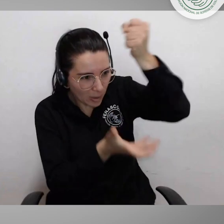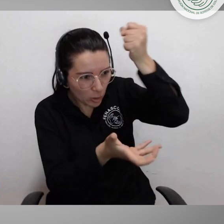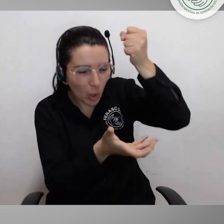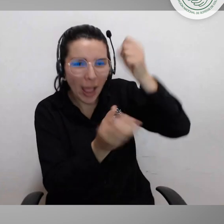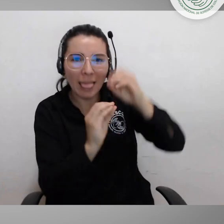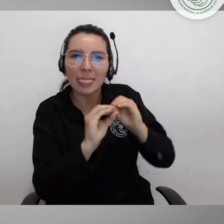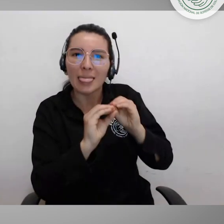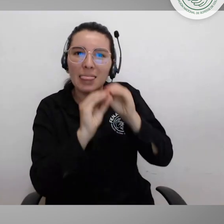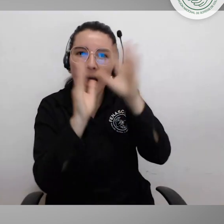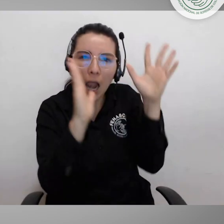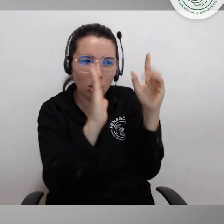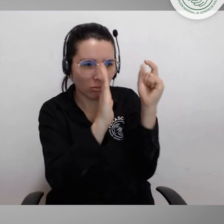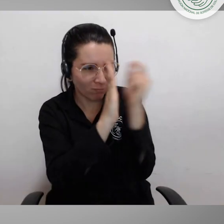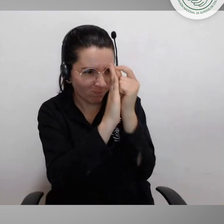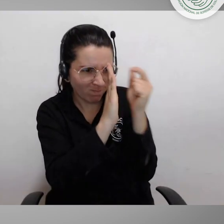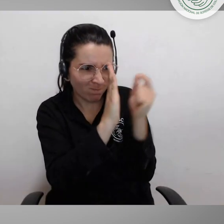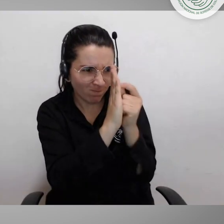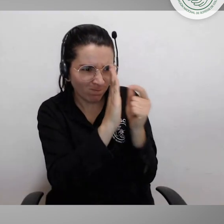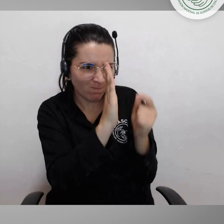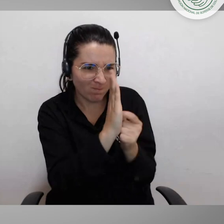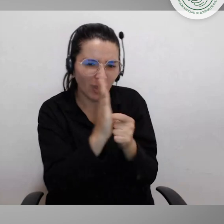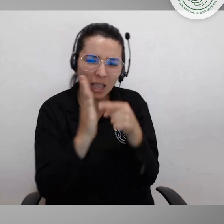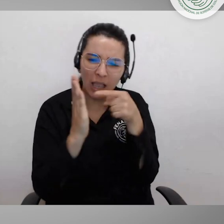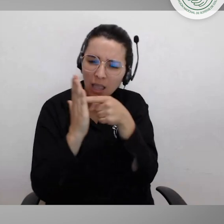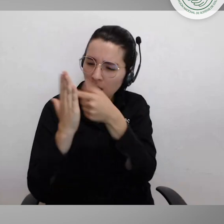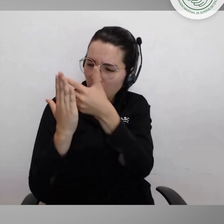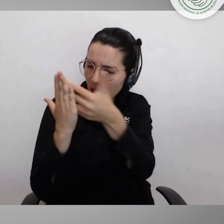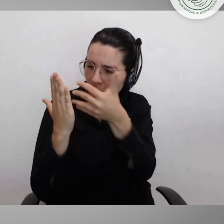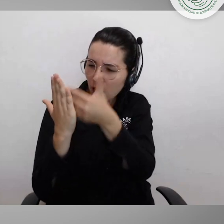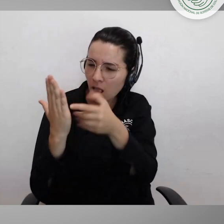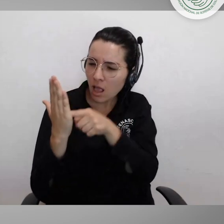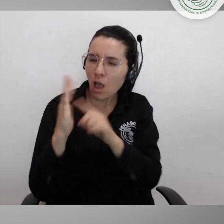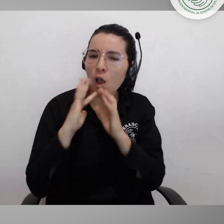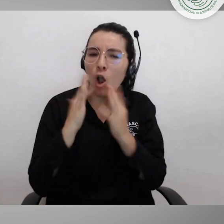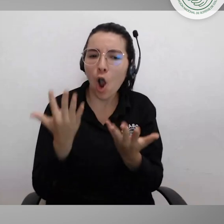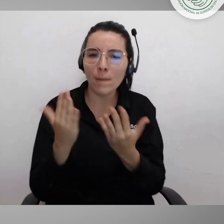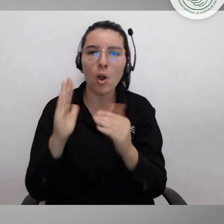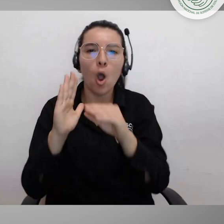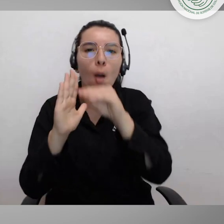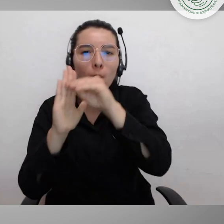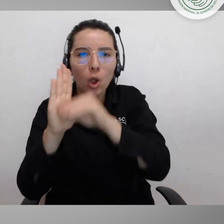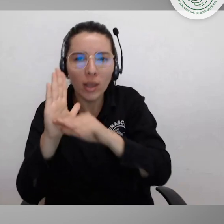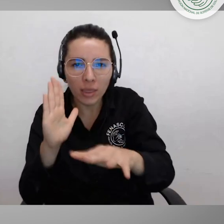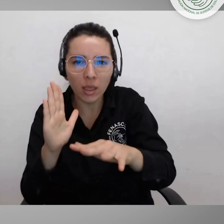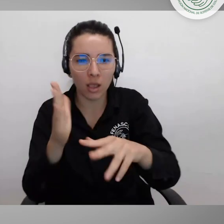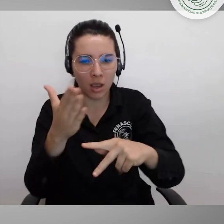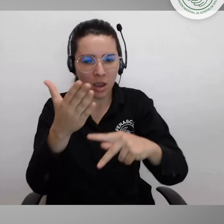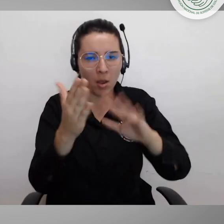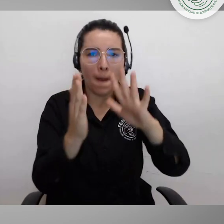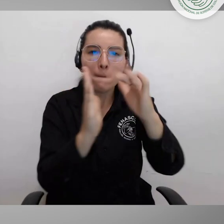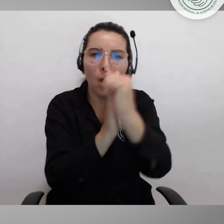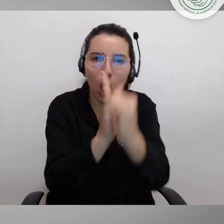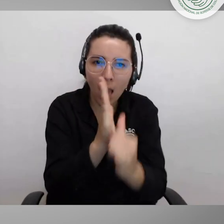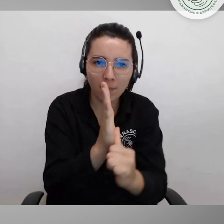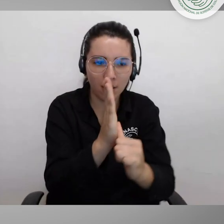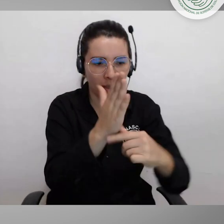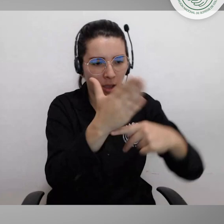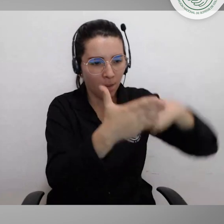necesitamos tener mediores presupuestales que definan con claridad